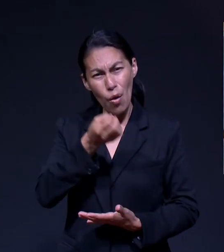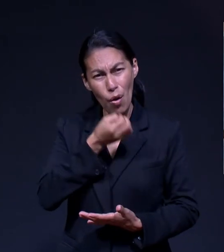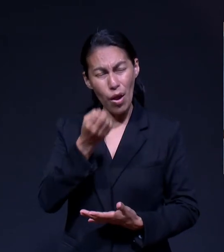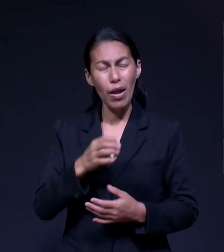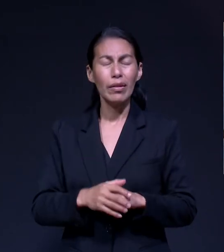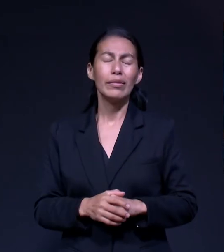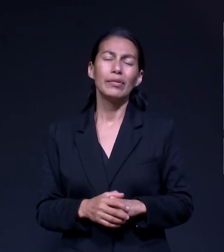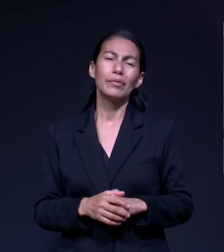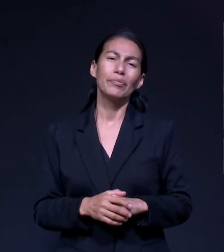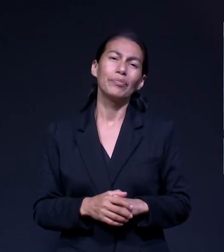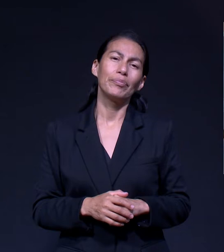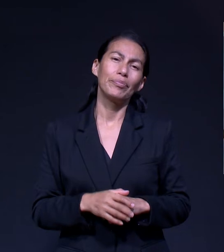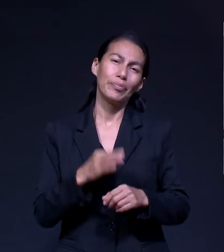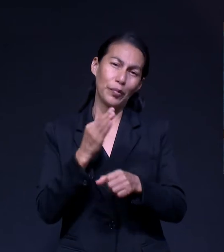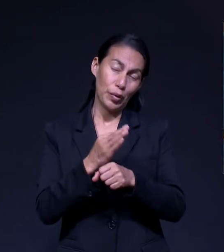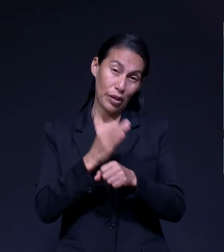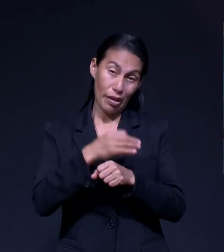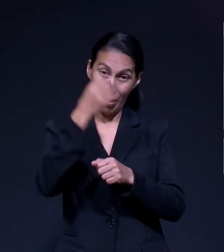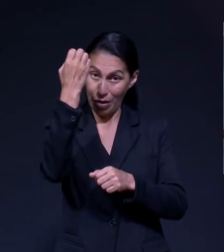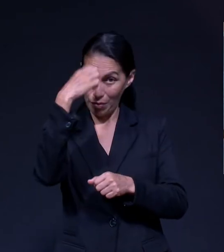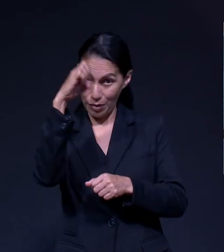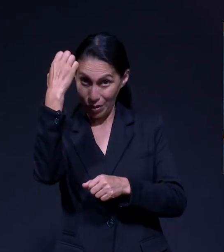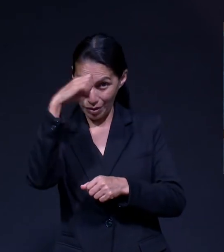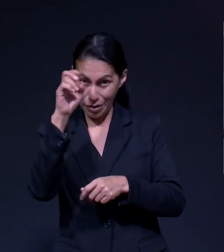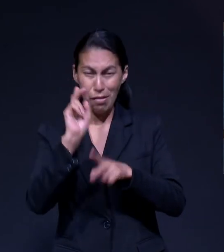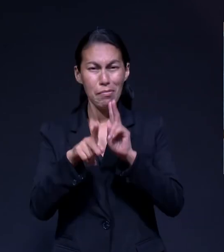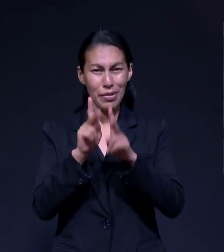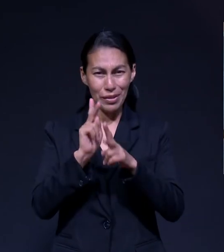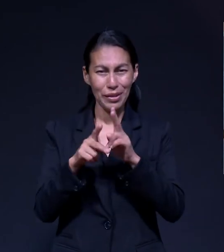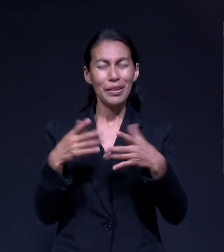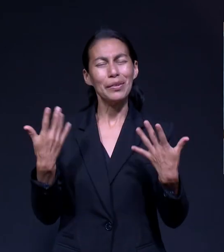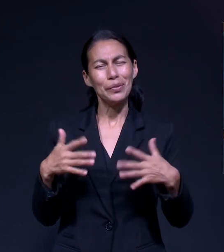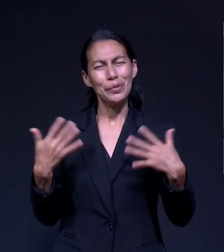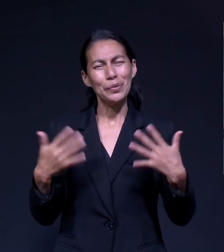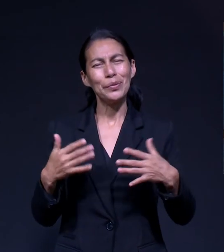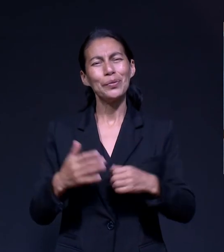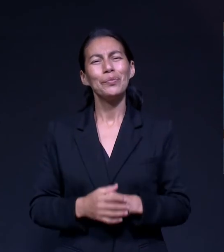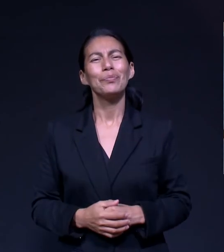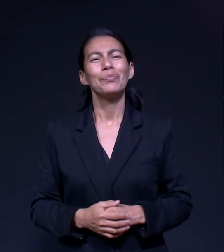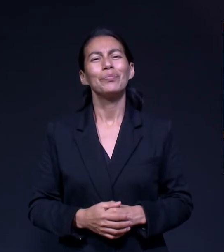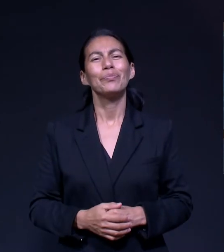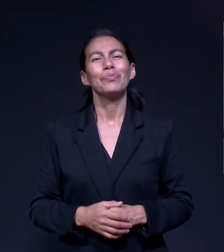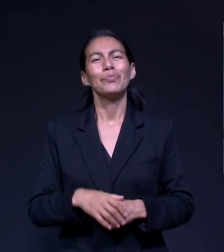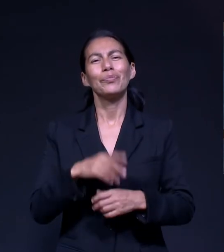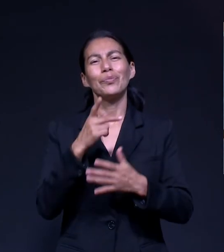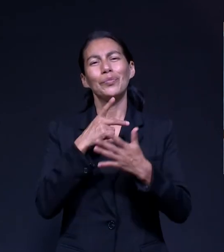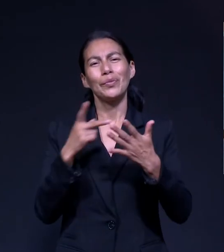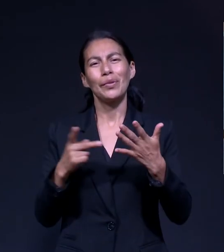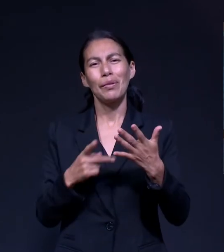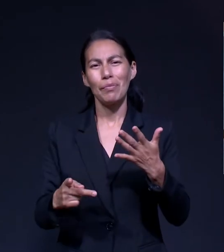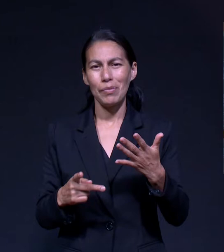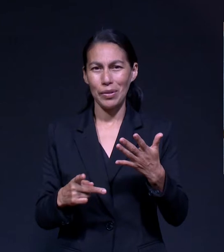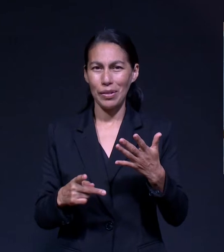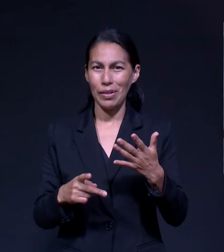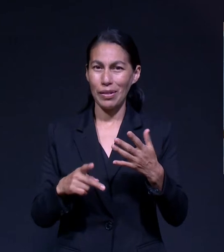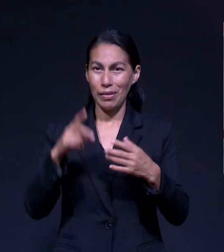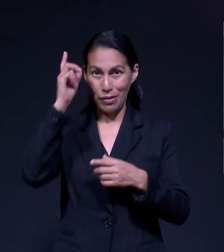de una manera tan especial que nos va a compartir sus experiencias con nosotros. Esto es